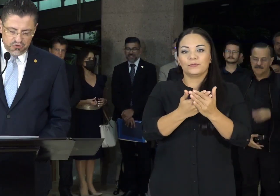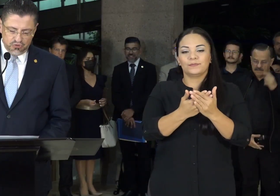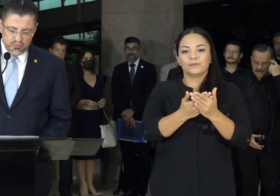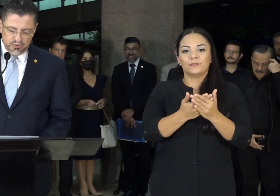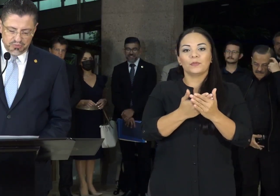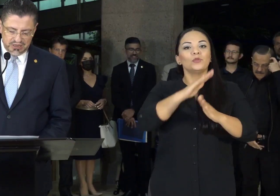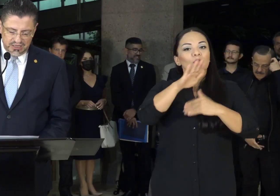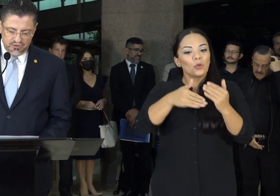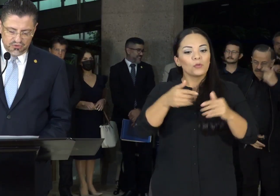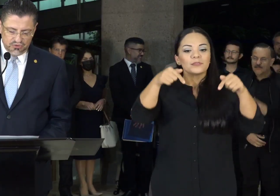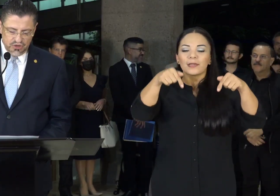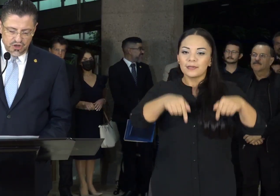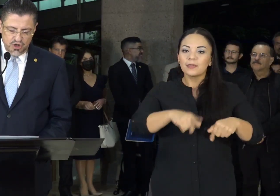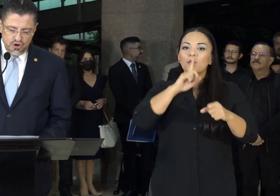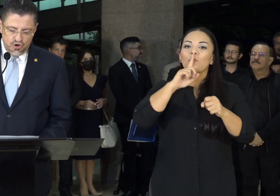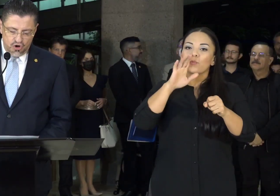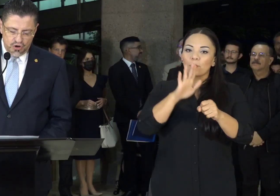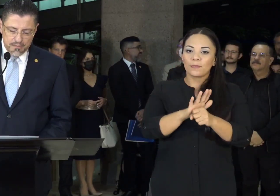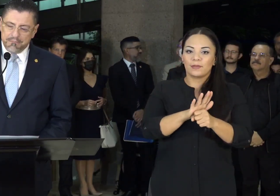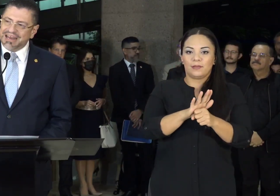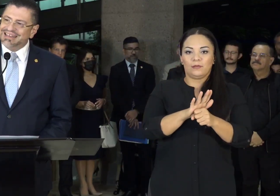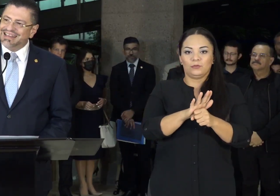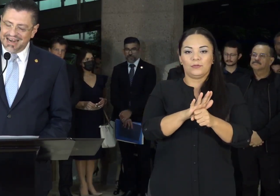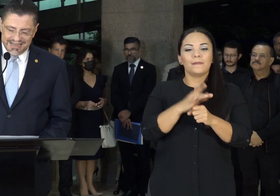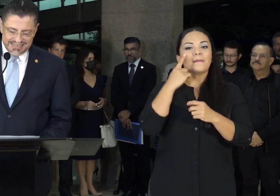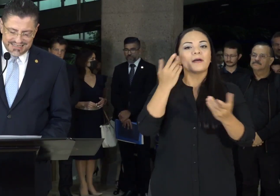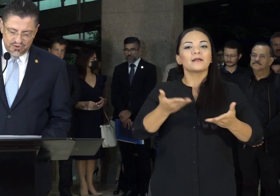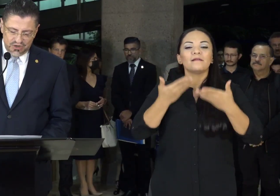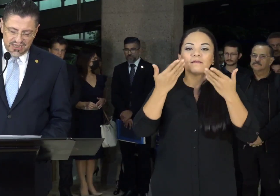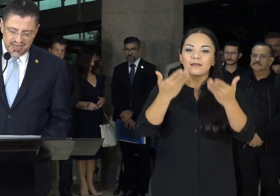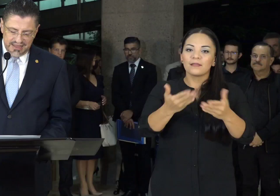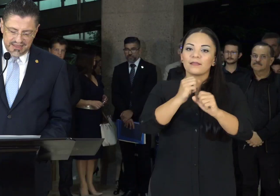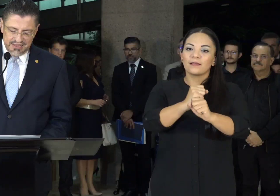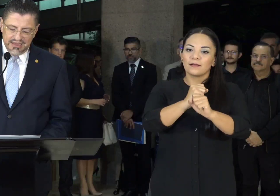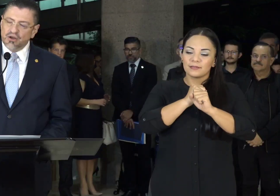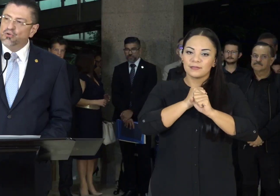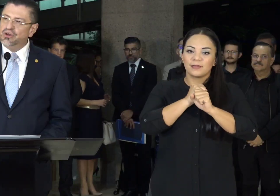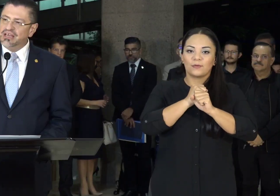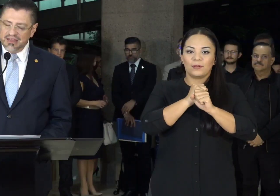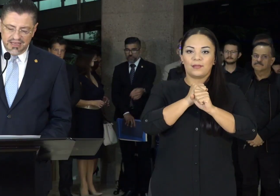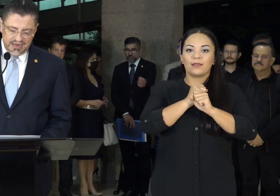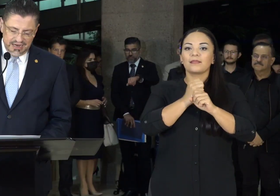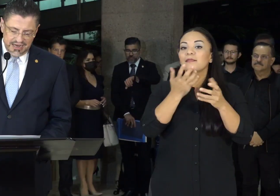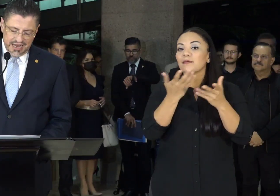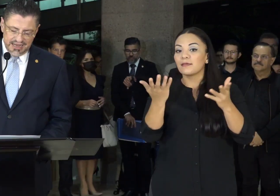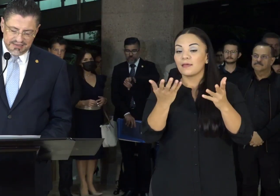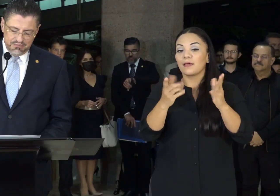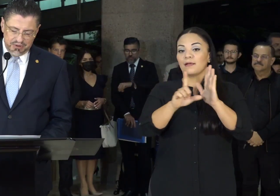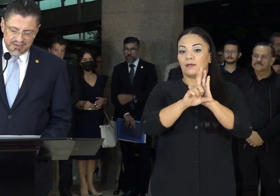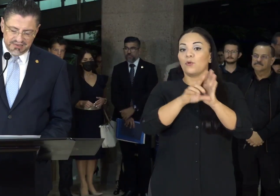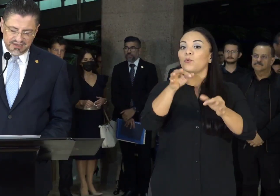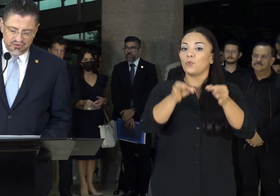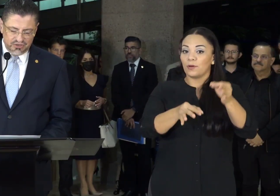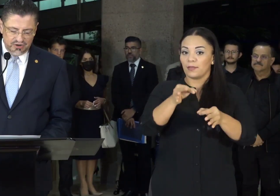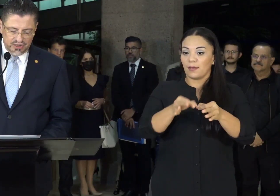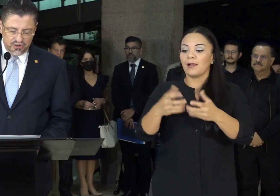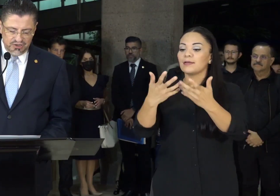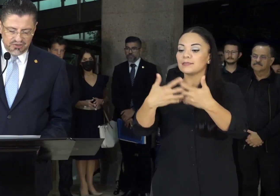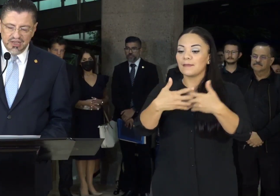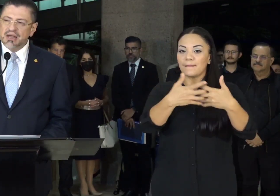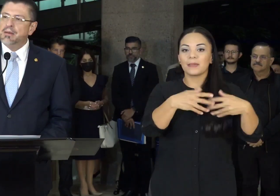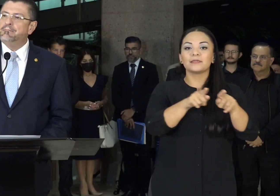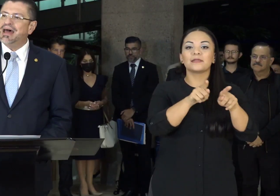estamos comprometidos con brindar seguridad jurídica a las empresas y a los